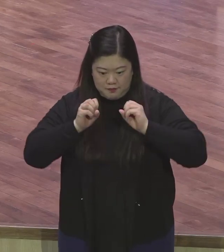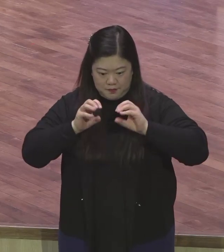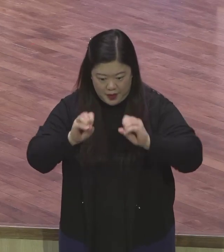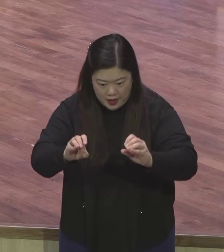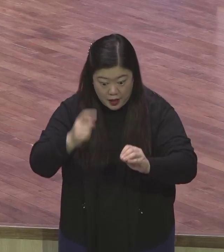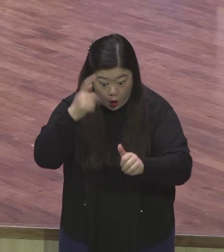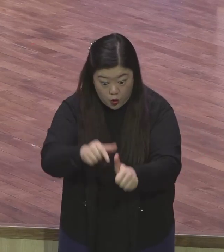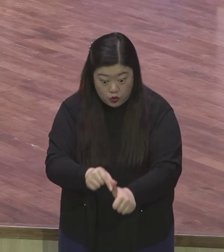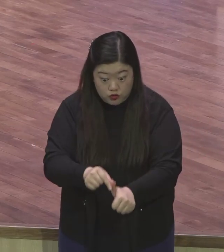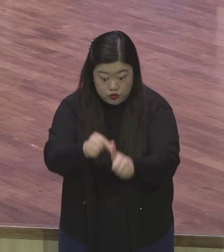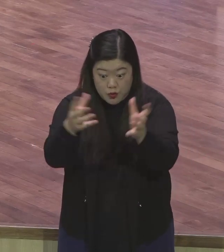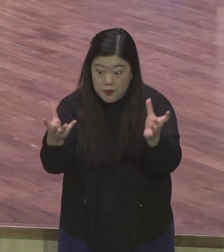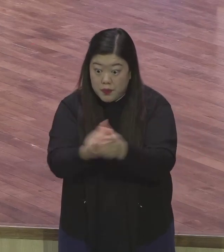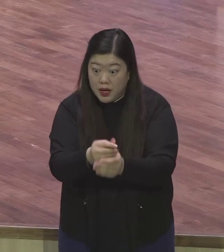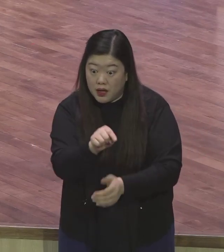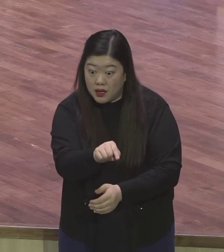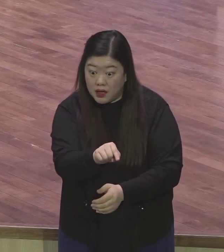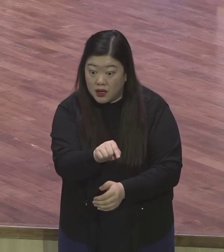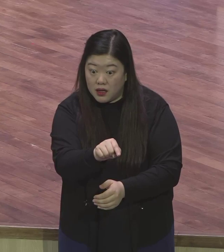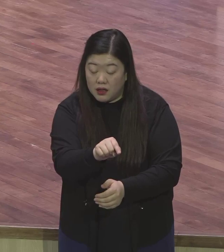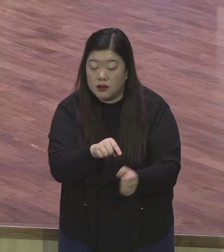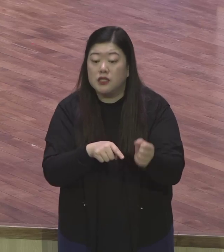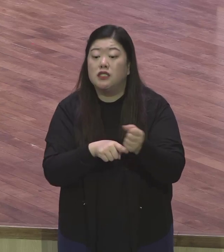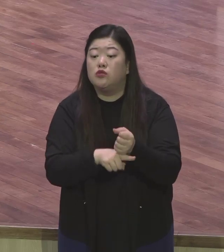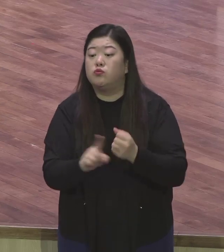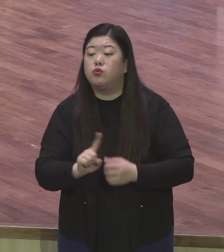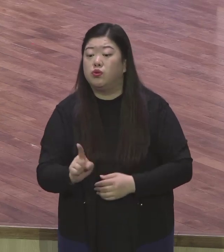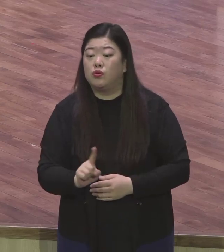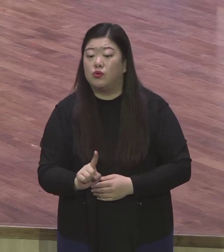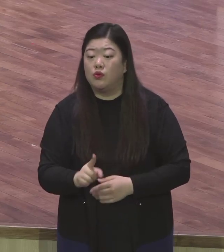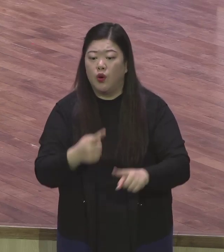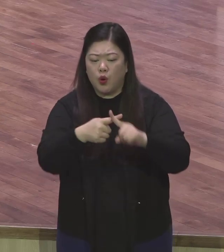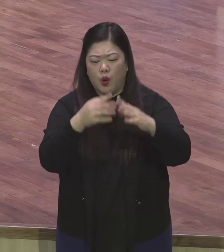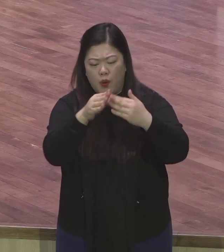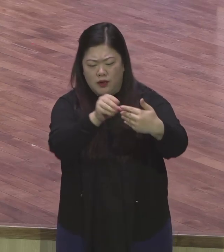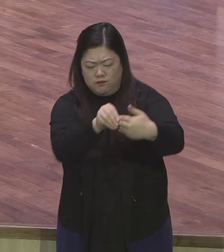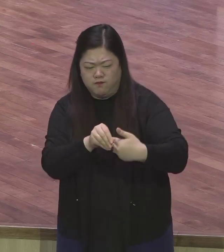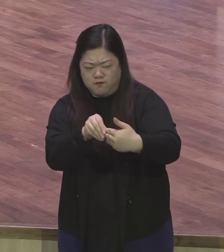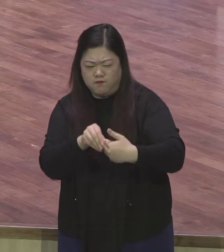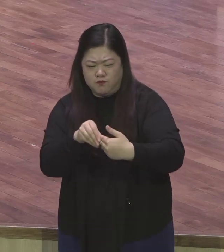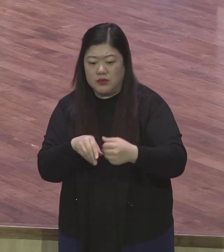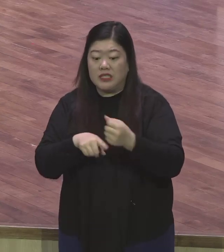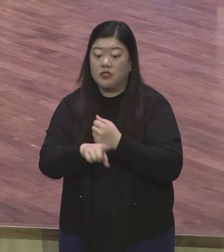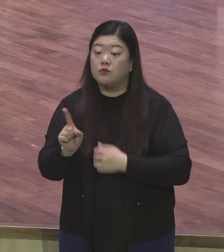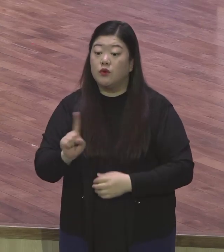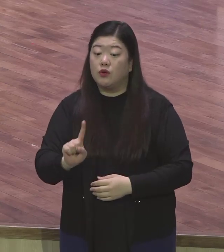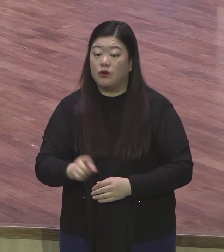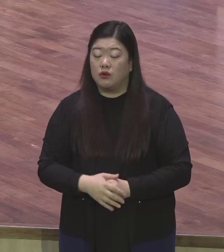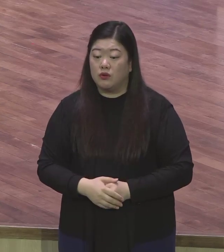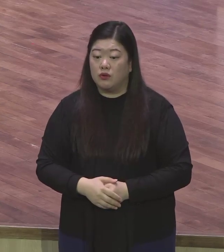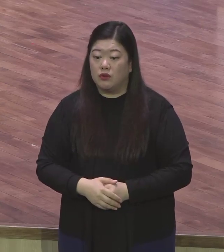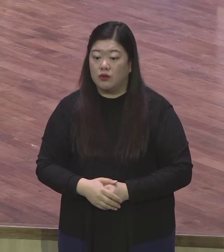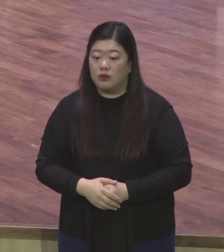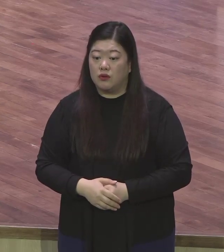보험을 증거를 하는 이 교회로 초청하는 이 모습 자체가 뭐예요 이게 뭐예요 이게 예수님 하신 거 아는 거예요